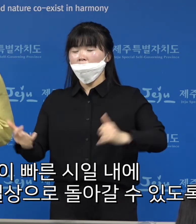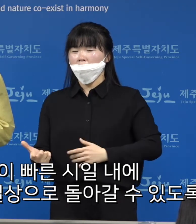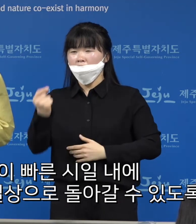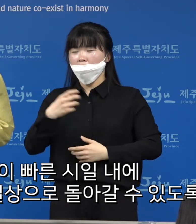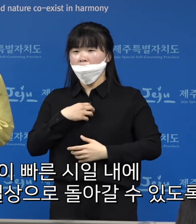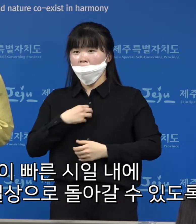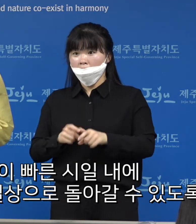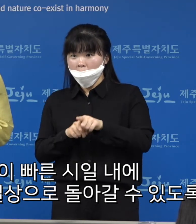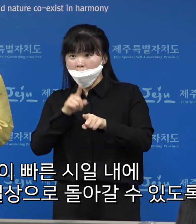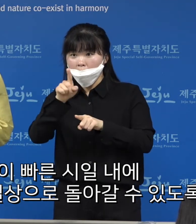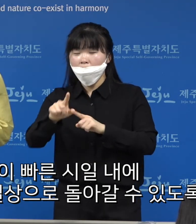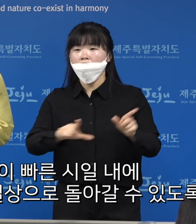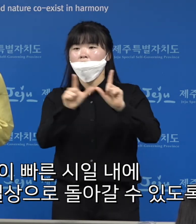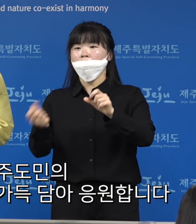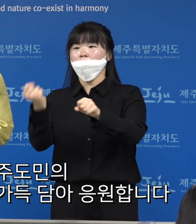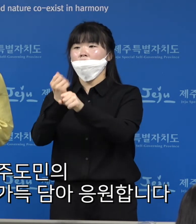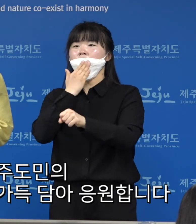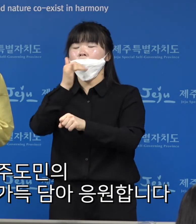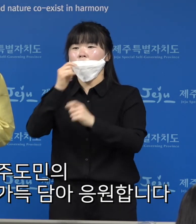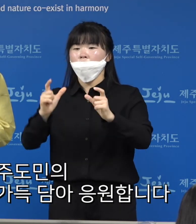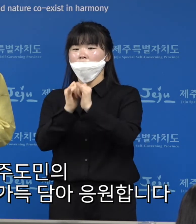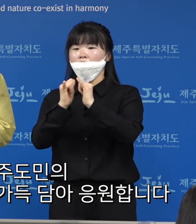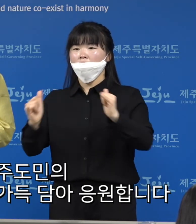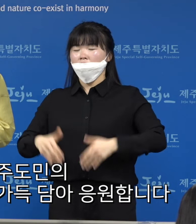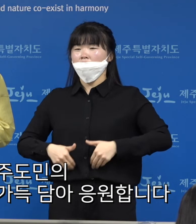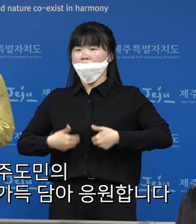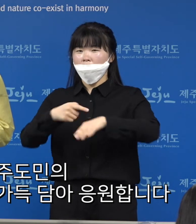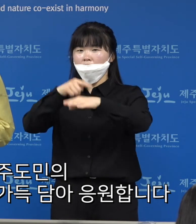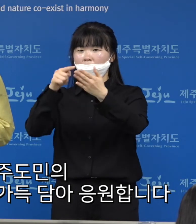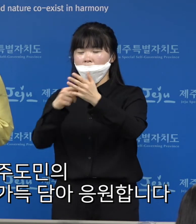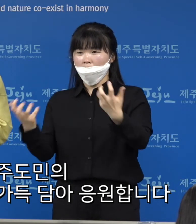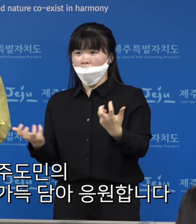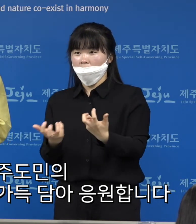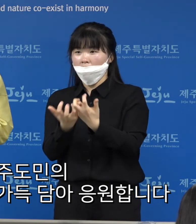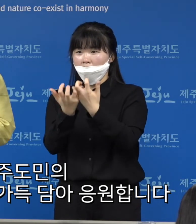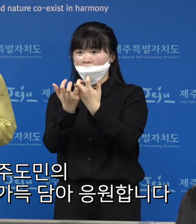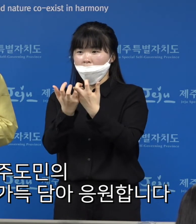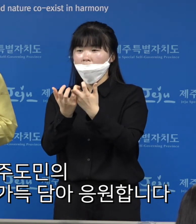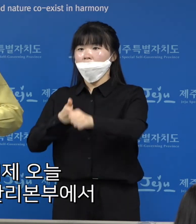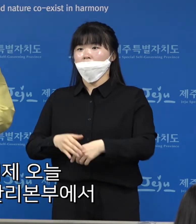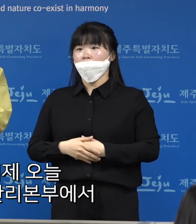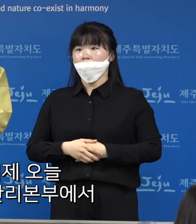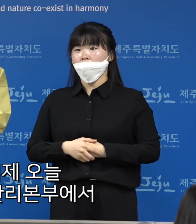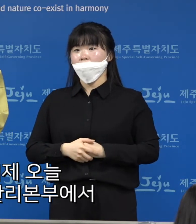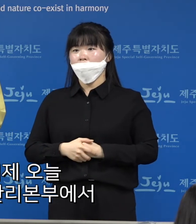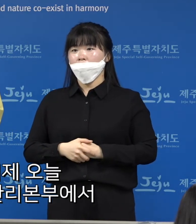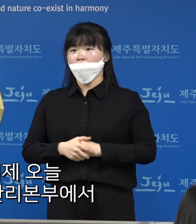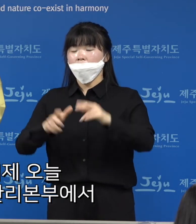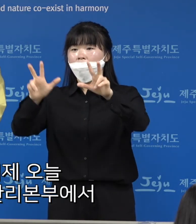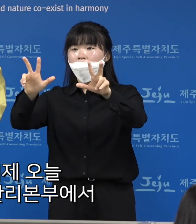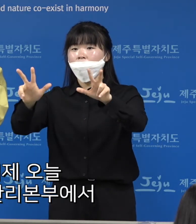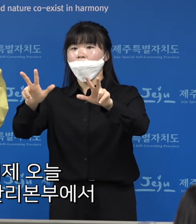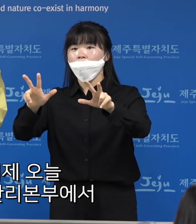극복하고 일상으로 돌아갈 수 있도록 제주도민의 따뜻한 마음을 가득 담아서 응원합니다. 이제